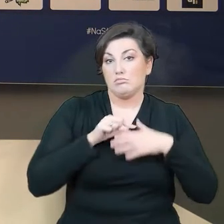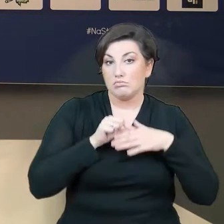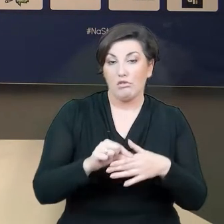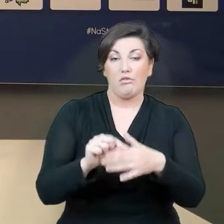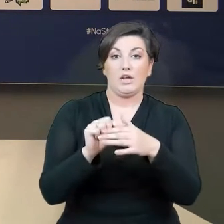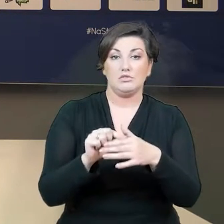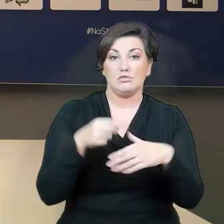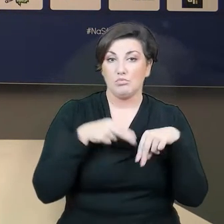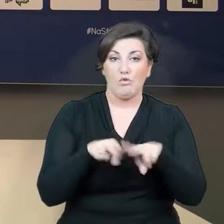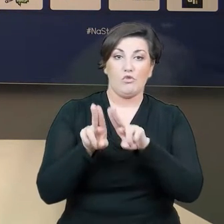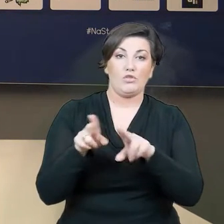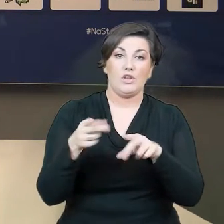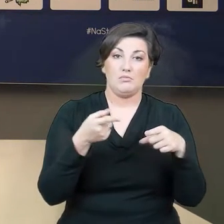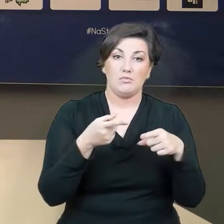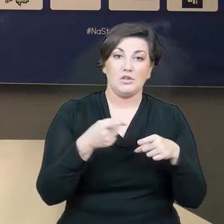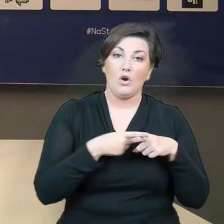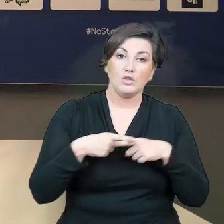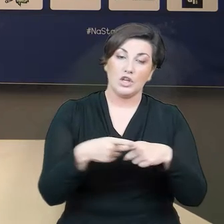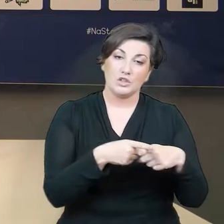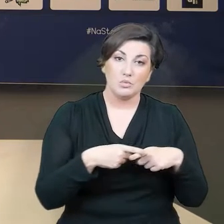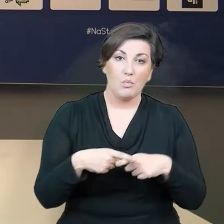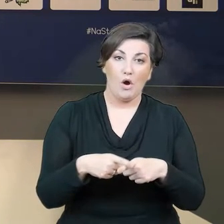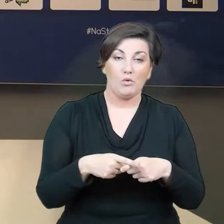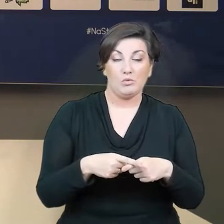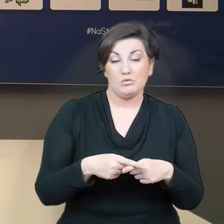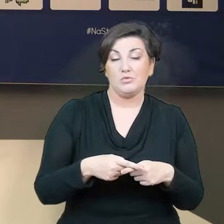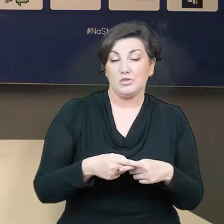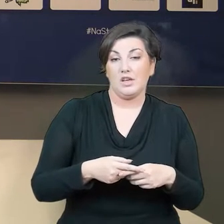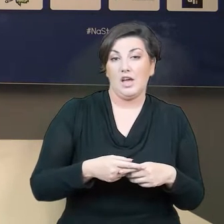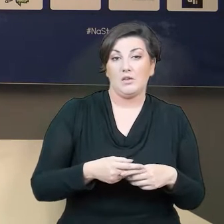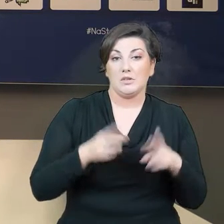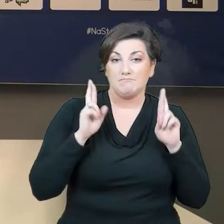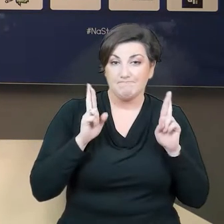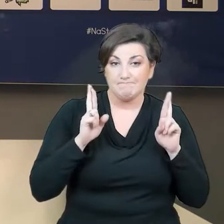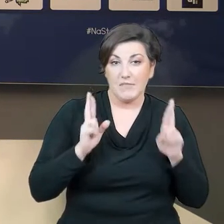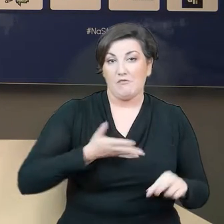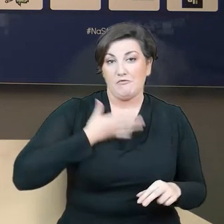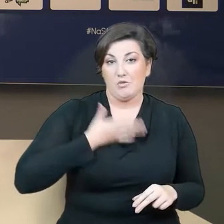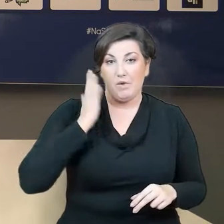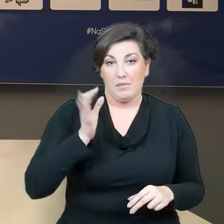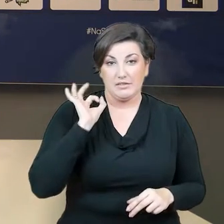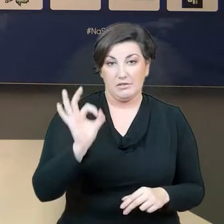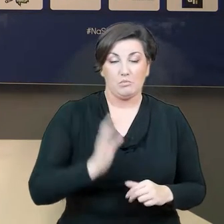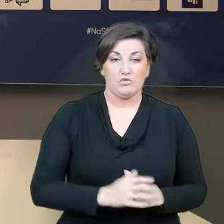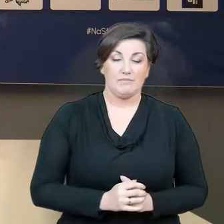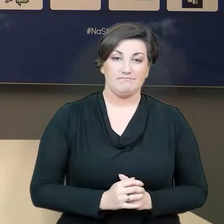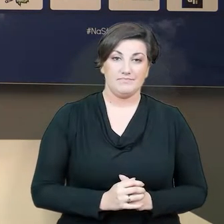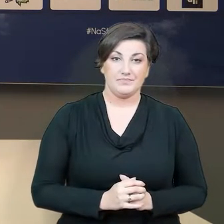do zespołu, obejmiał taką formę, jaką najlepszą, jaką zawsze prezentował na boisku. Dziękuję.